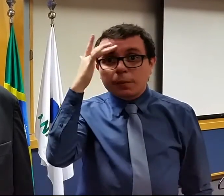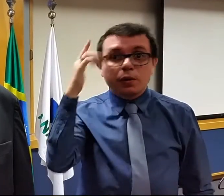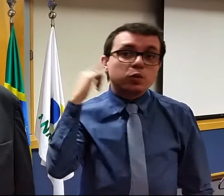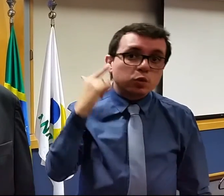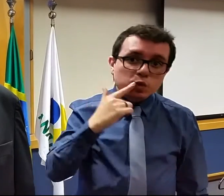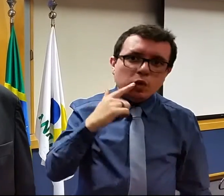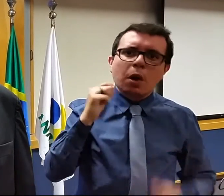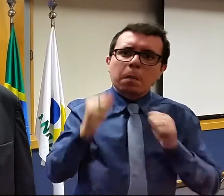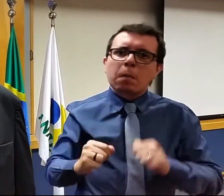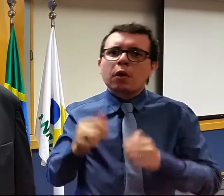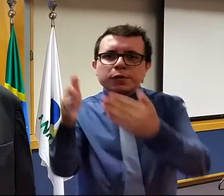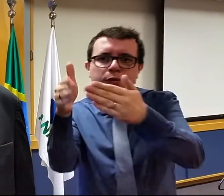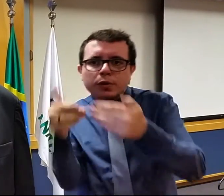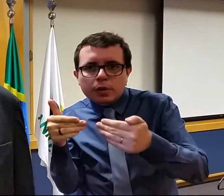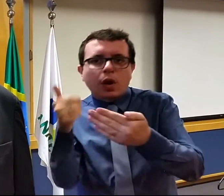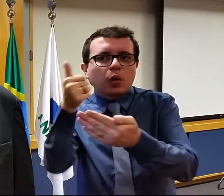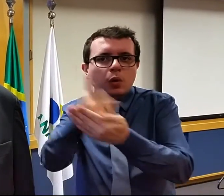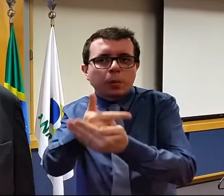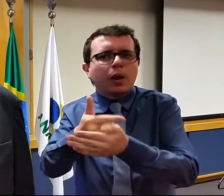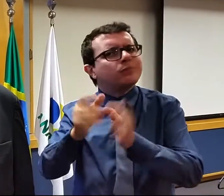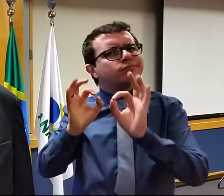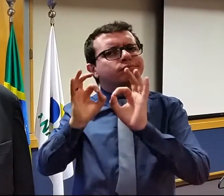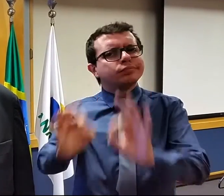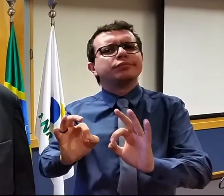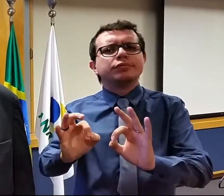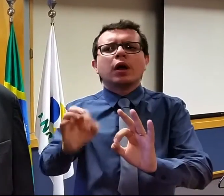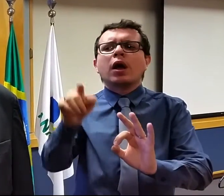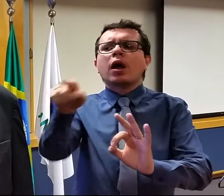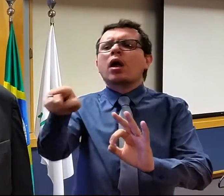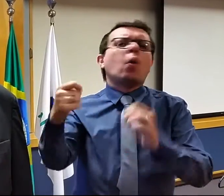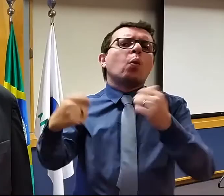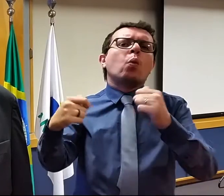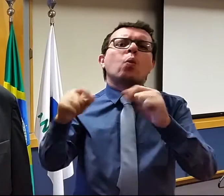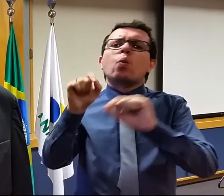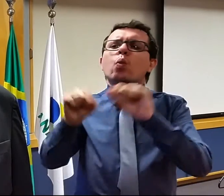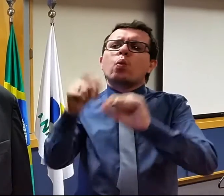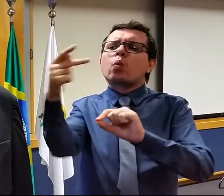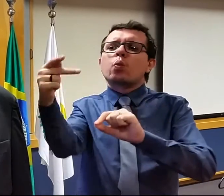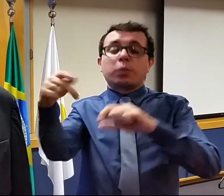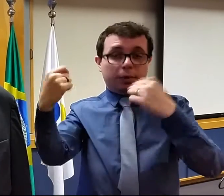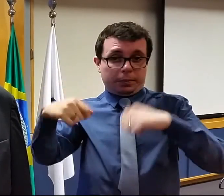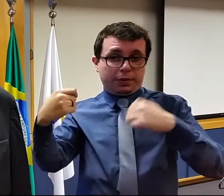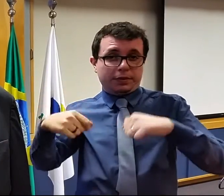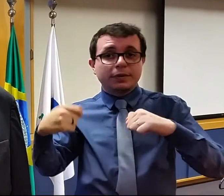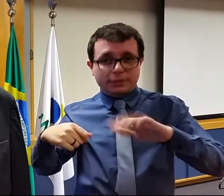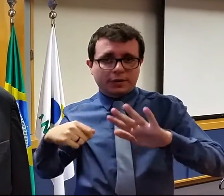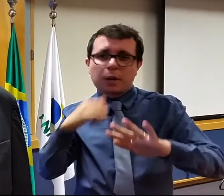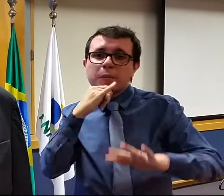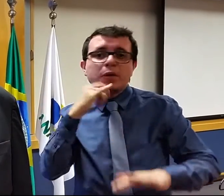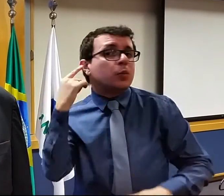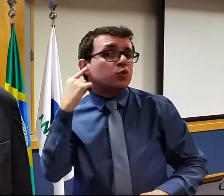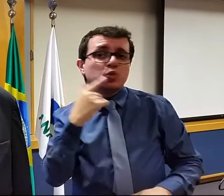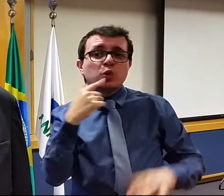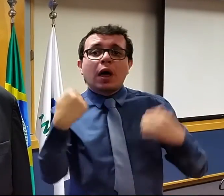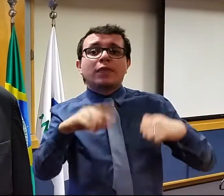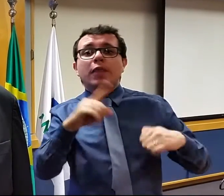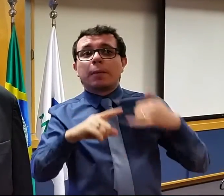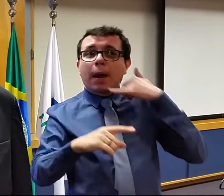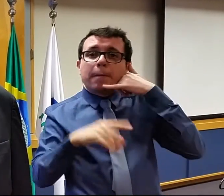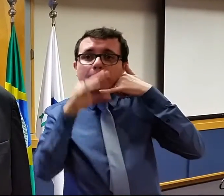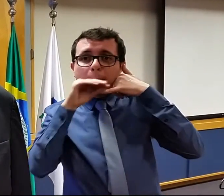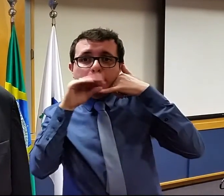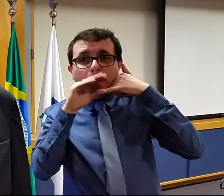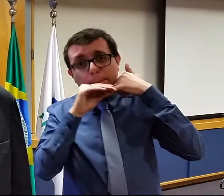comprar serviço, exatamente o serviço que eles usam. Não tem sentido a pessoa surda contratar serviço de voz, numa